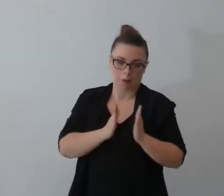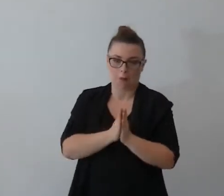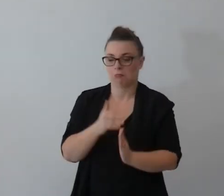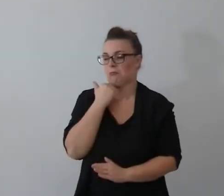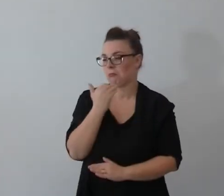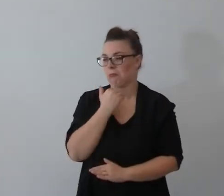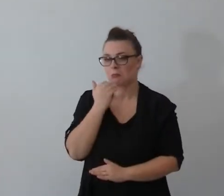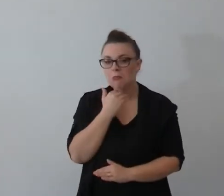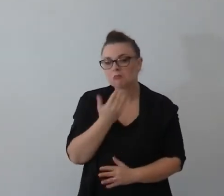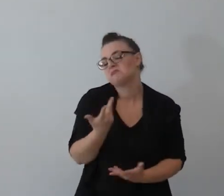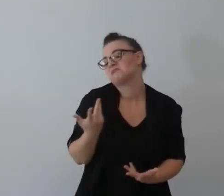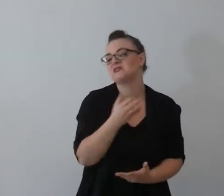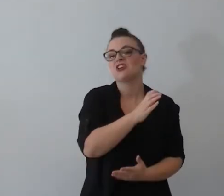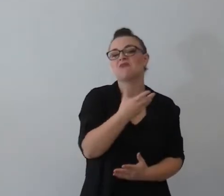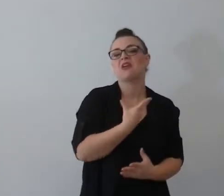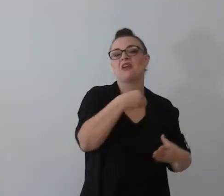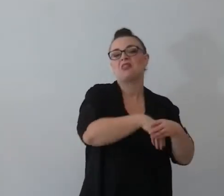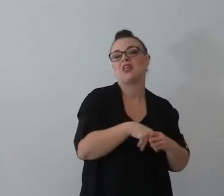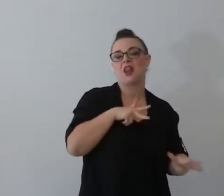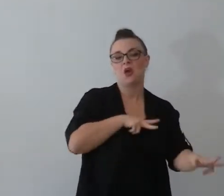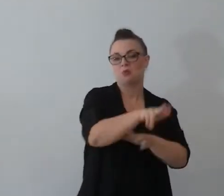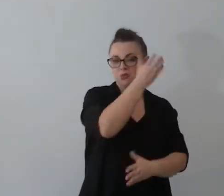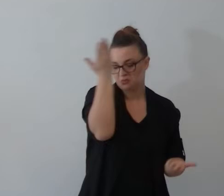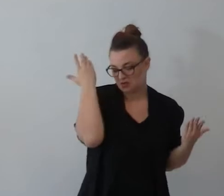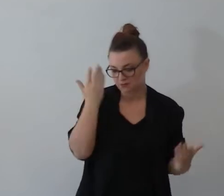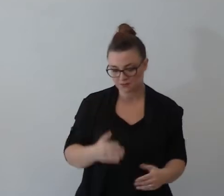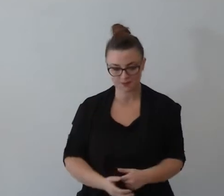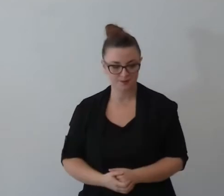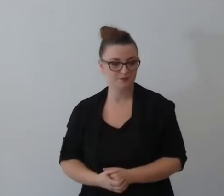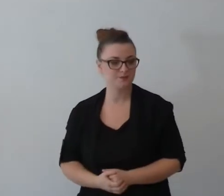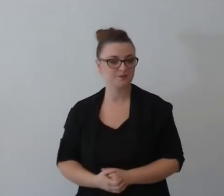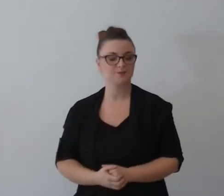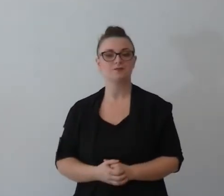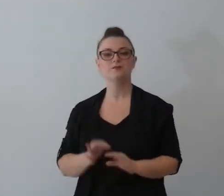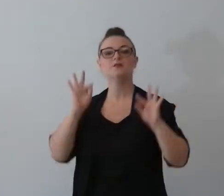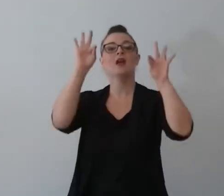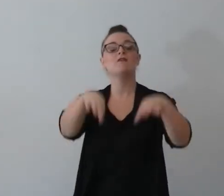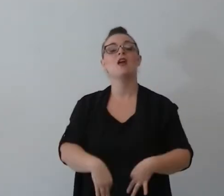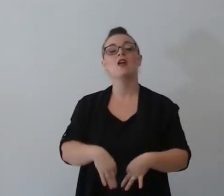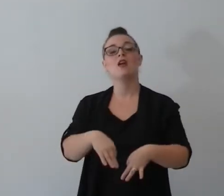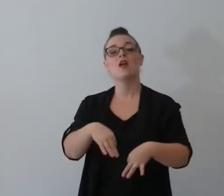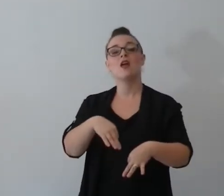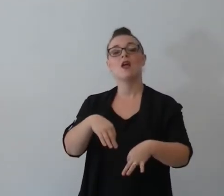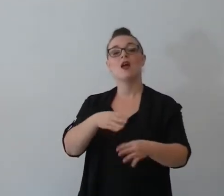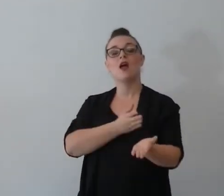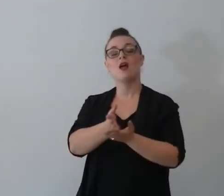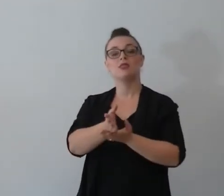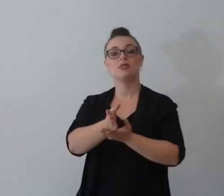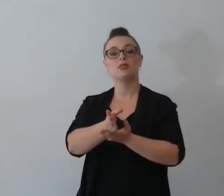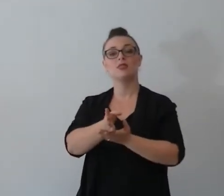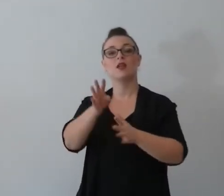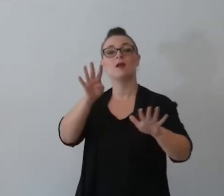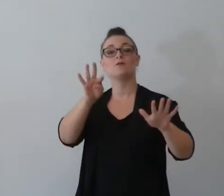lo facciamoci dire al comune arriviamo agli anni 90 e qui cominciamo ad avere la